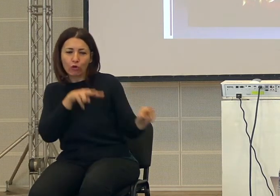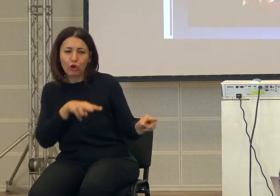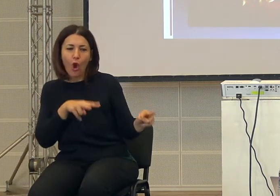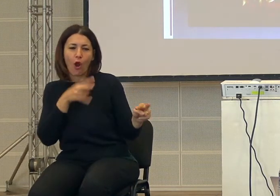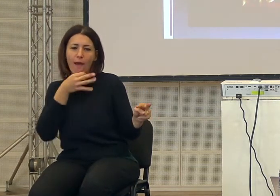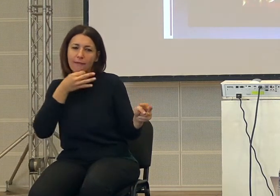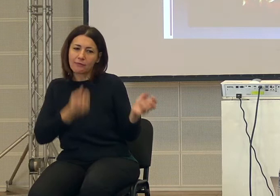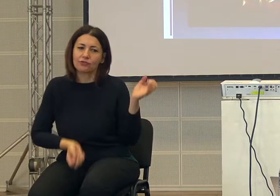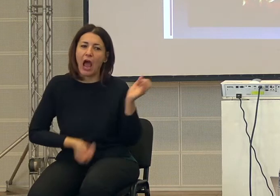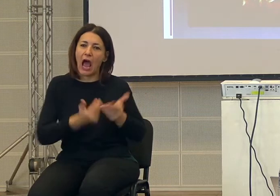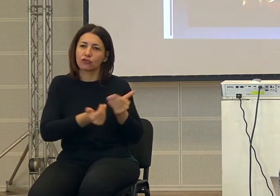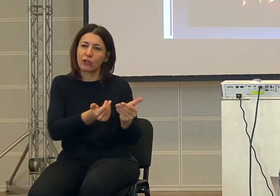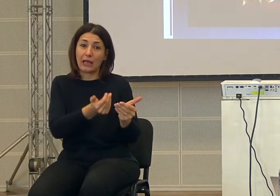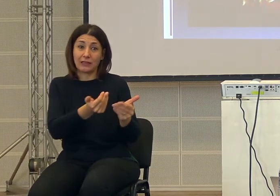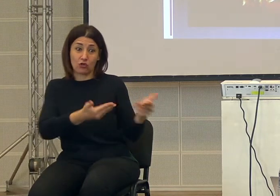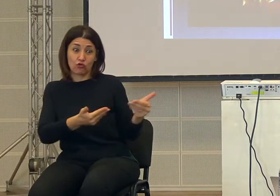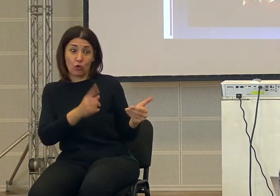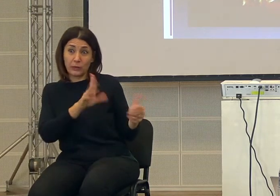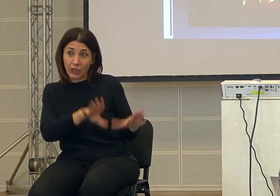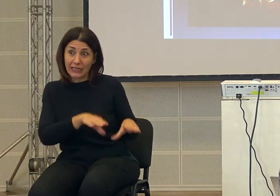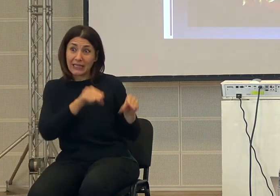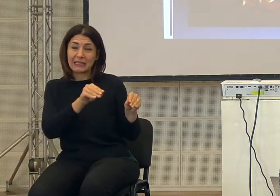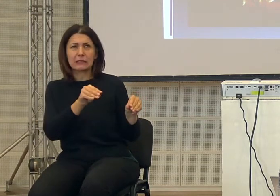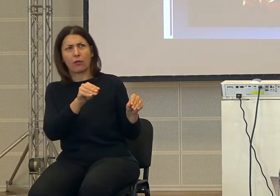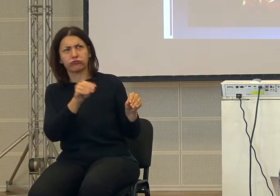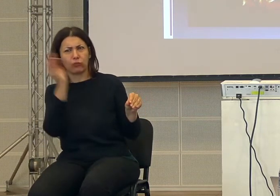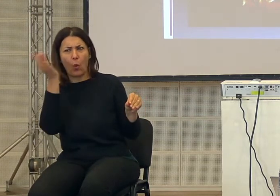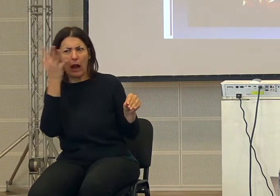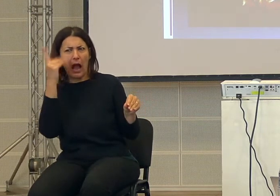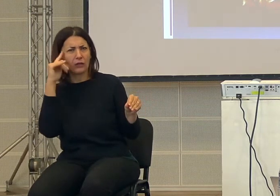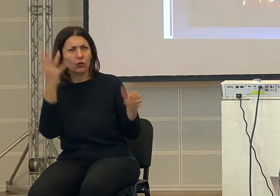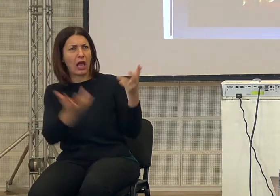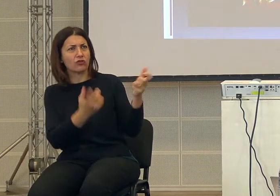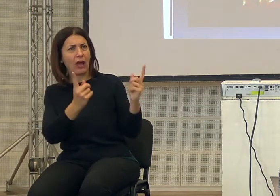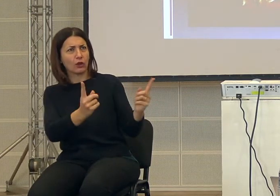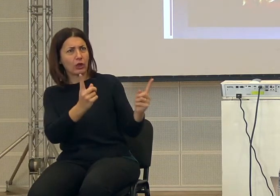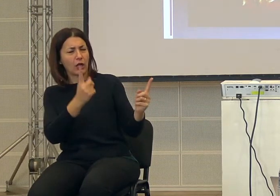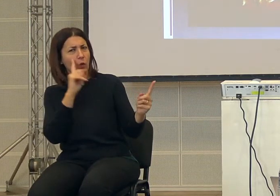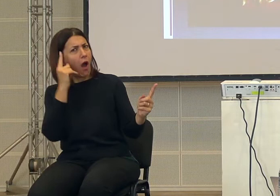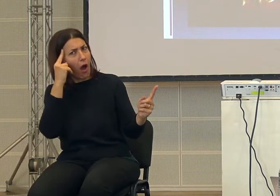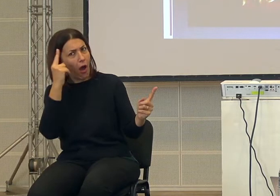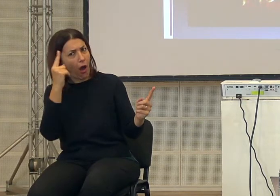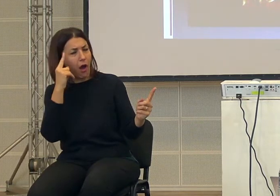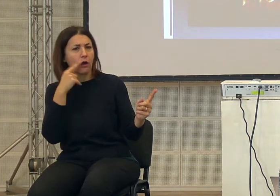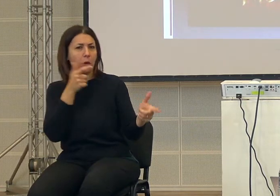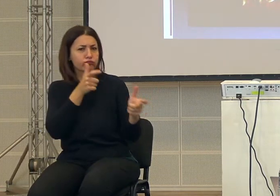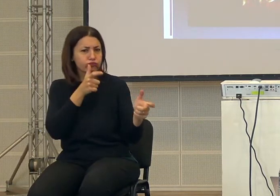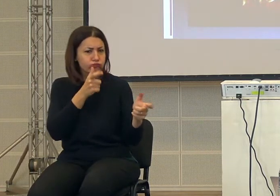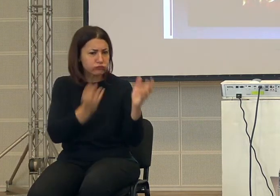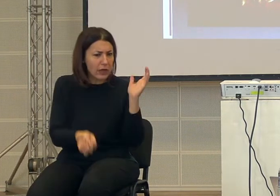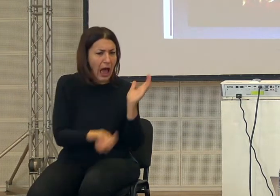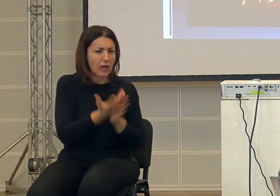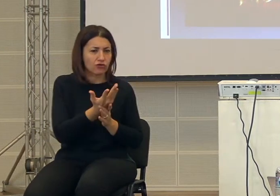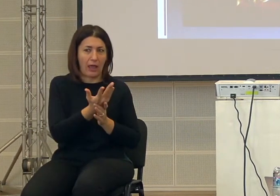accenderlo, non subito, ma prima lo prendono casualmente da qualche incendio naturale, e poi riescono anche ad accendere.